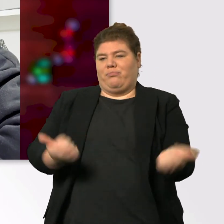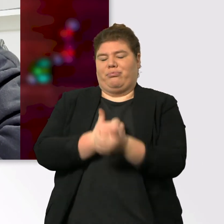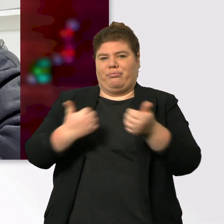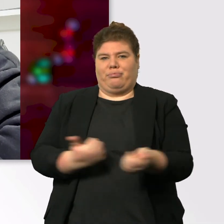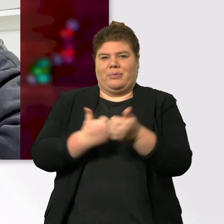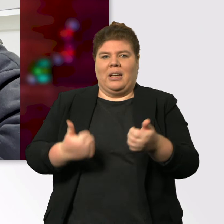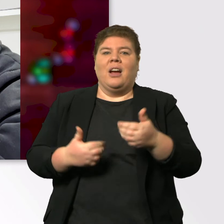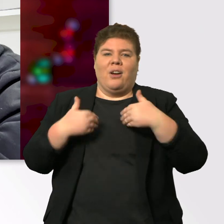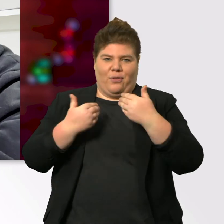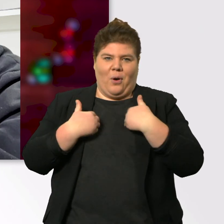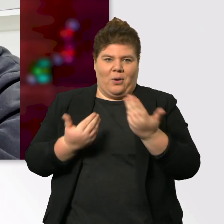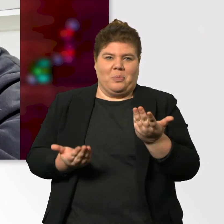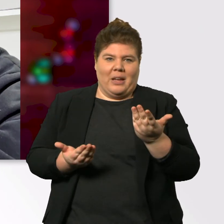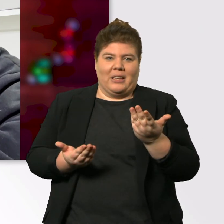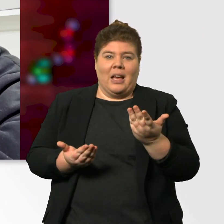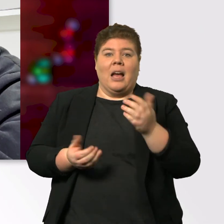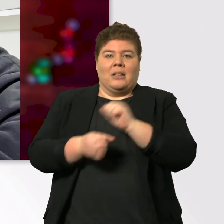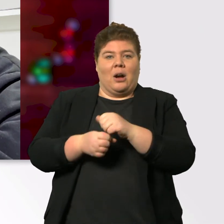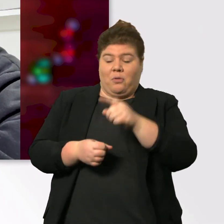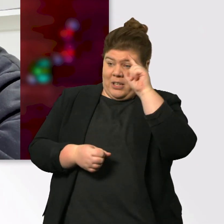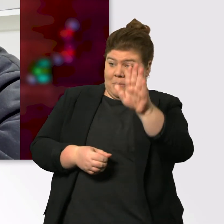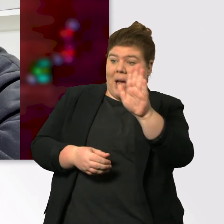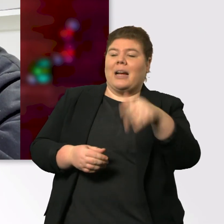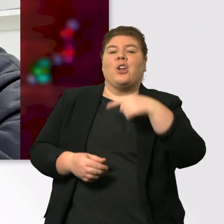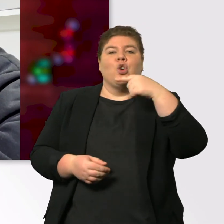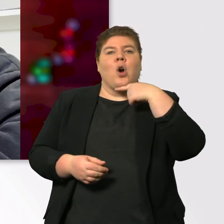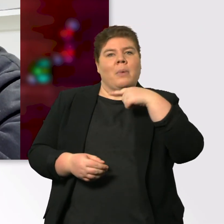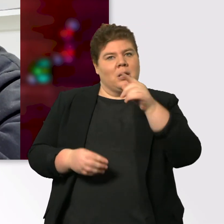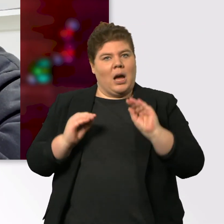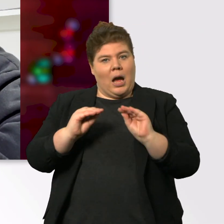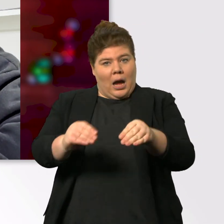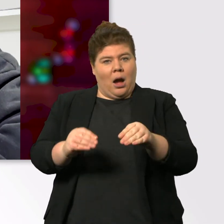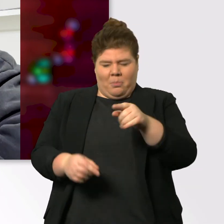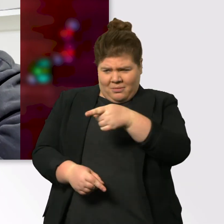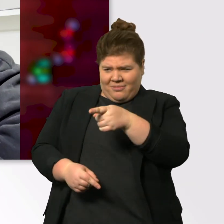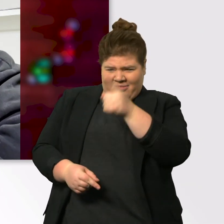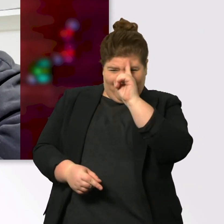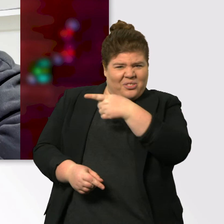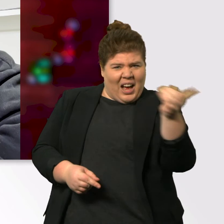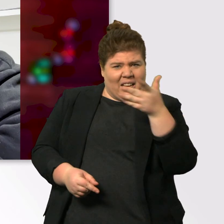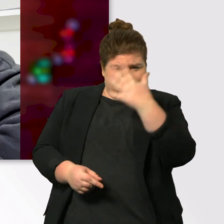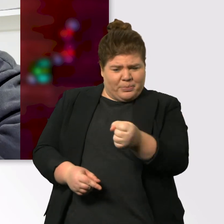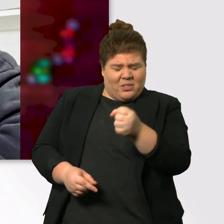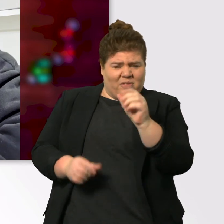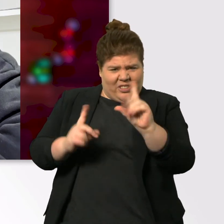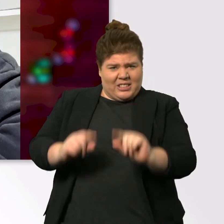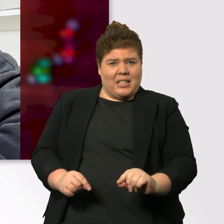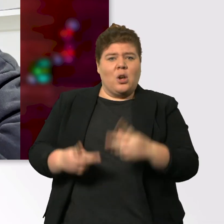Freunde, ich weiß nicht, wie ihr das seht. Ihr könnt gerne mal eure Meinung hierzu in die Kommentare schreiben, ob ihr direkt wusstet, was das hier ist oder auch erstmal eine Zeit